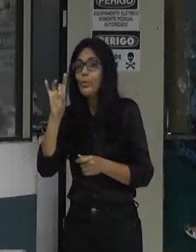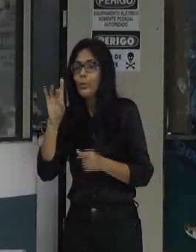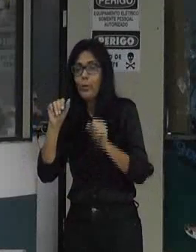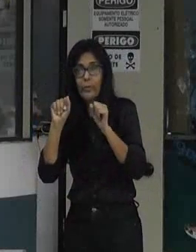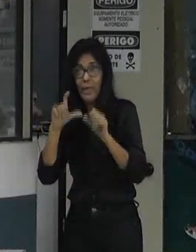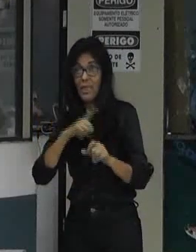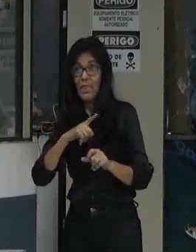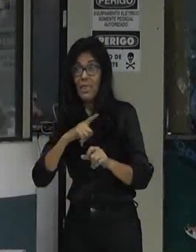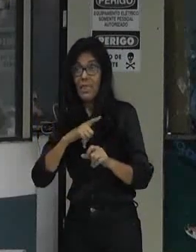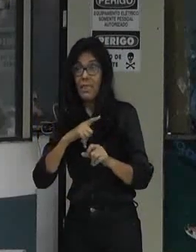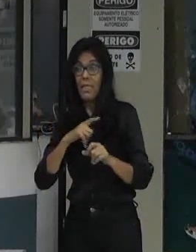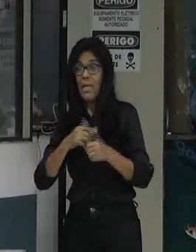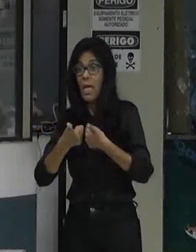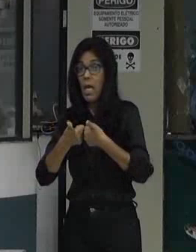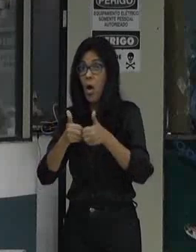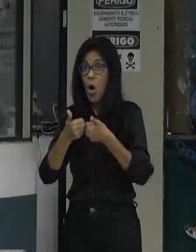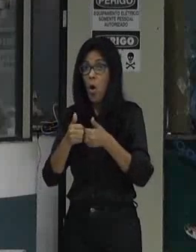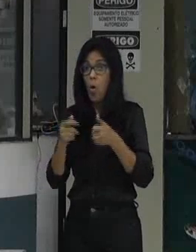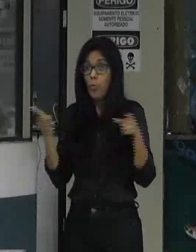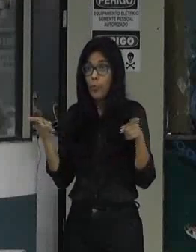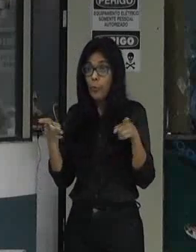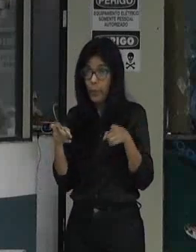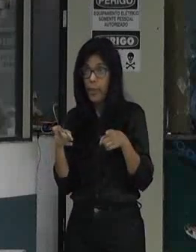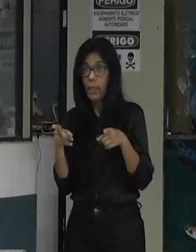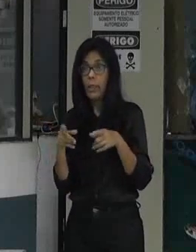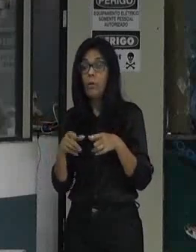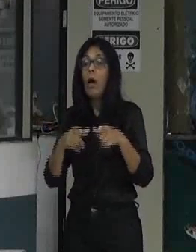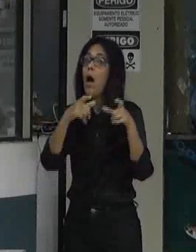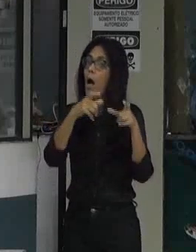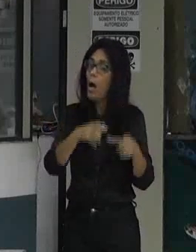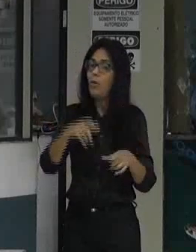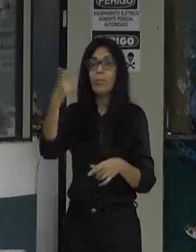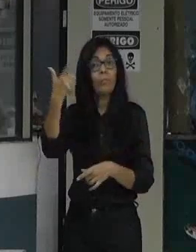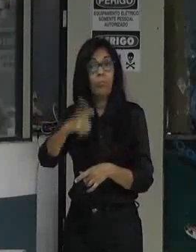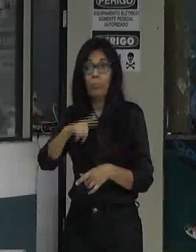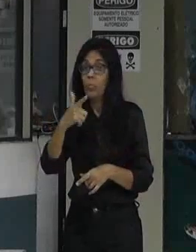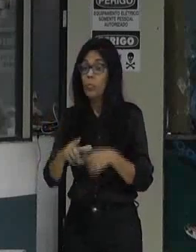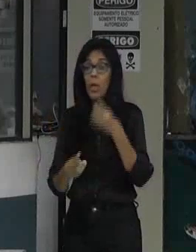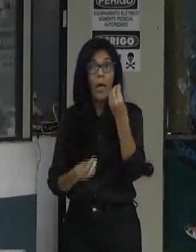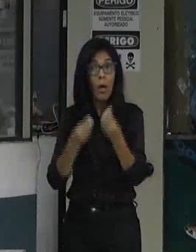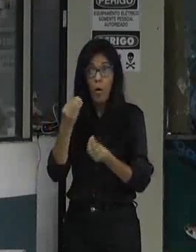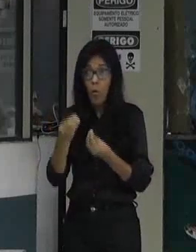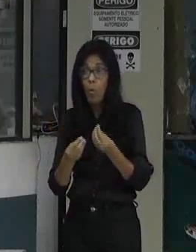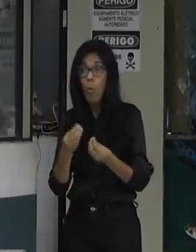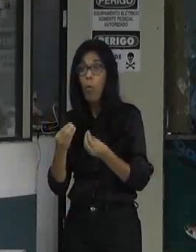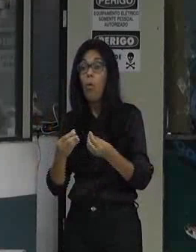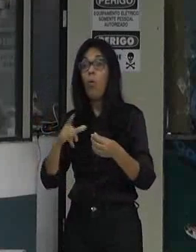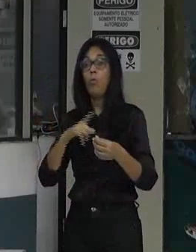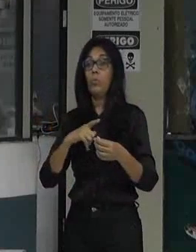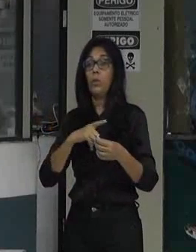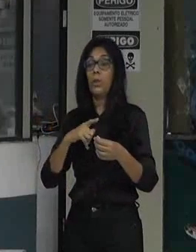-ônibus em lugares onde comprovadamente não tenha condição técnica de ter um ônibus